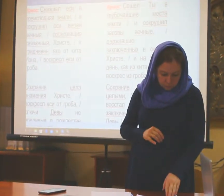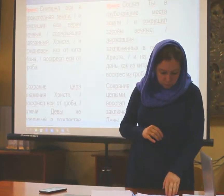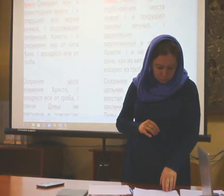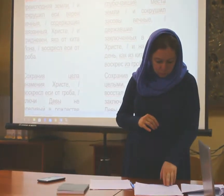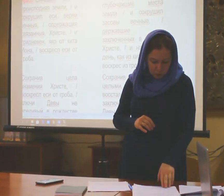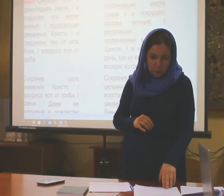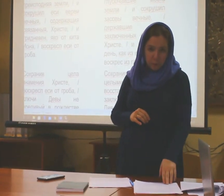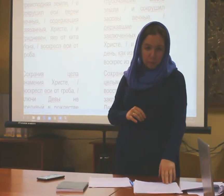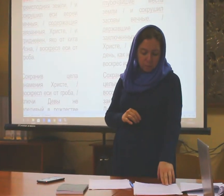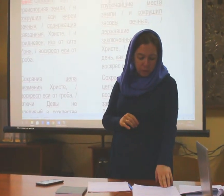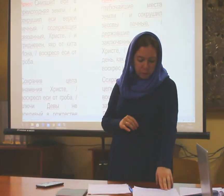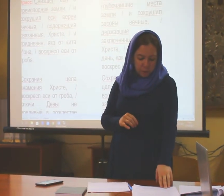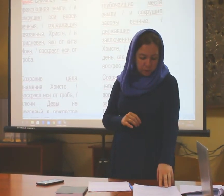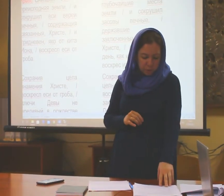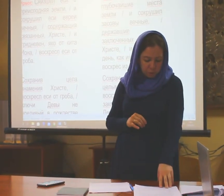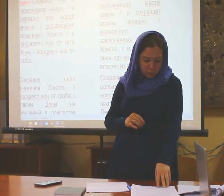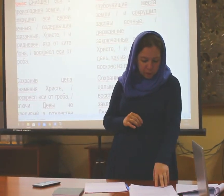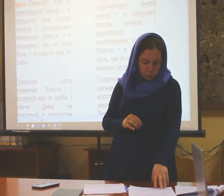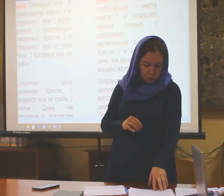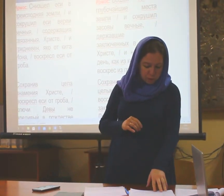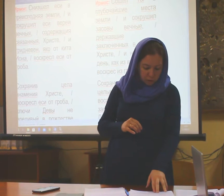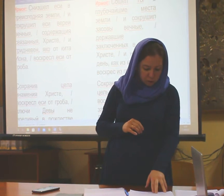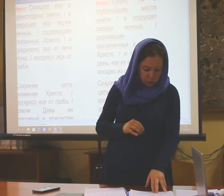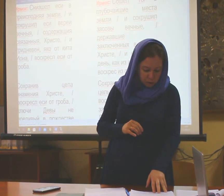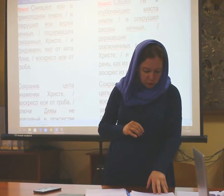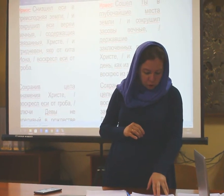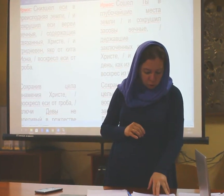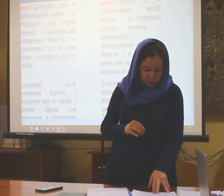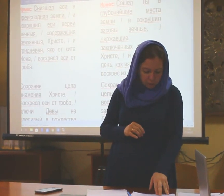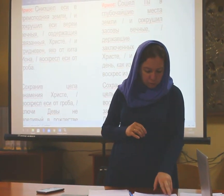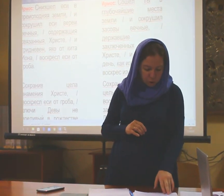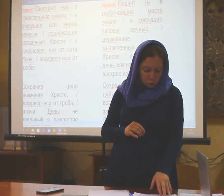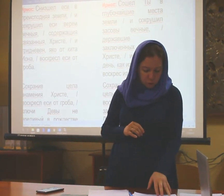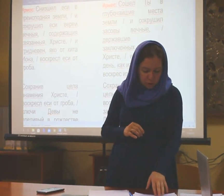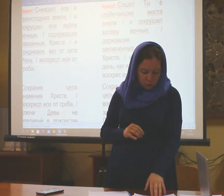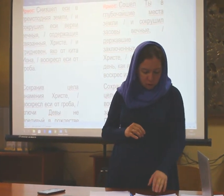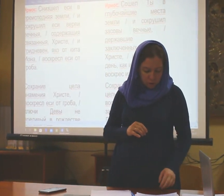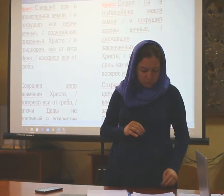Так, адаптированный перевод, приступим к священоснии. Приступим к священоснии.